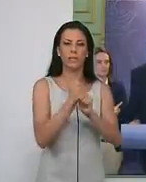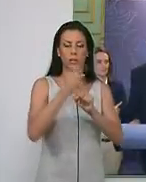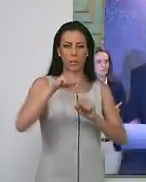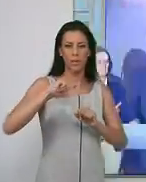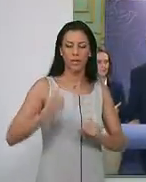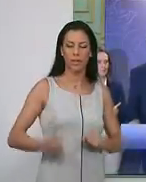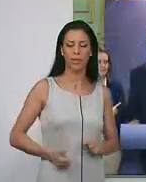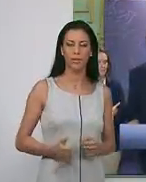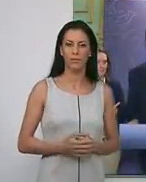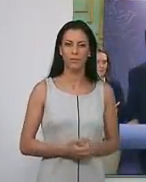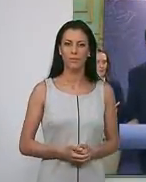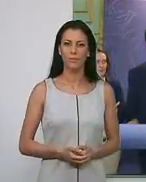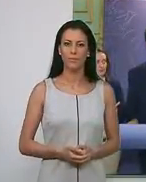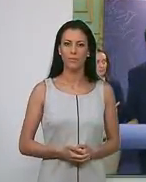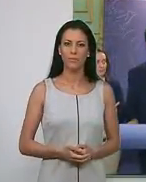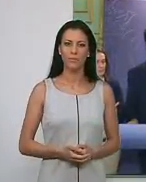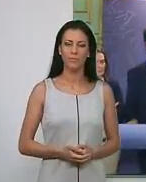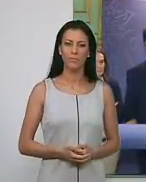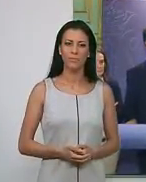riqueza.